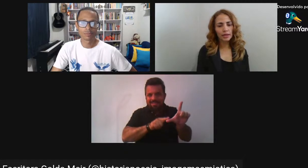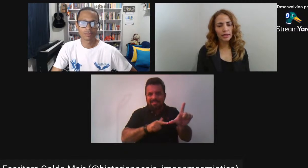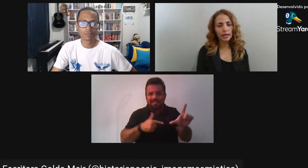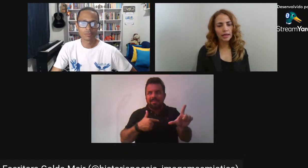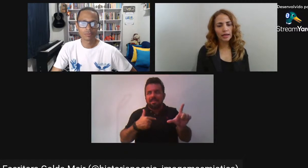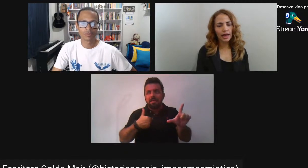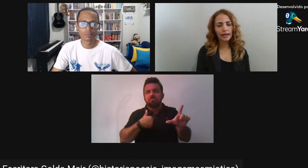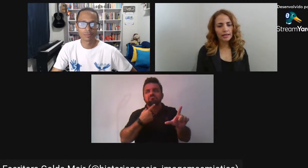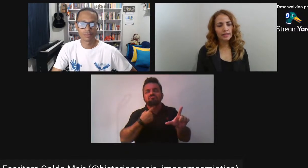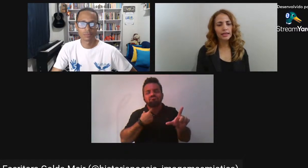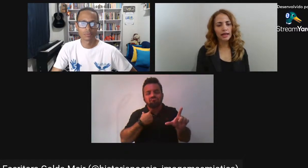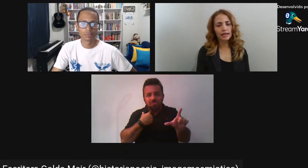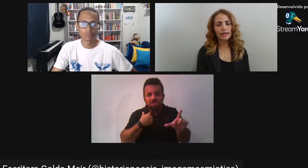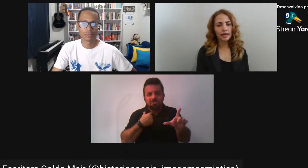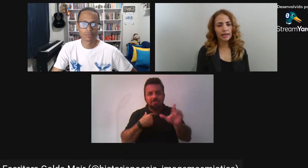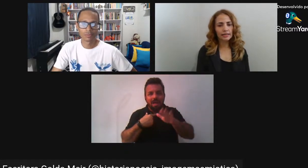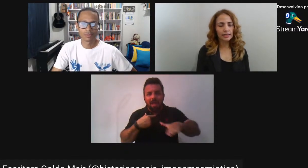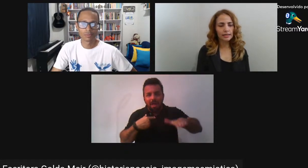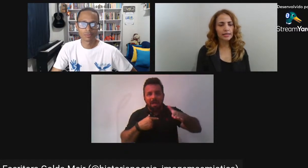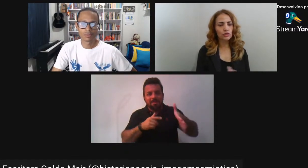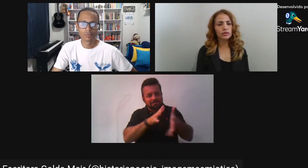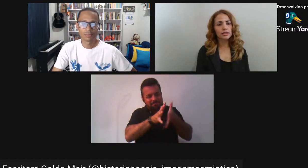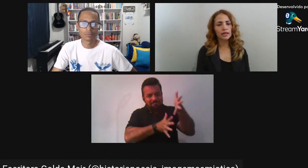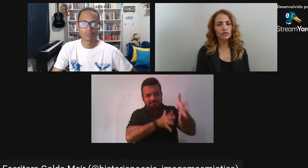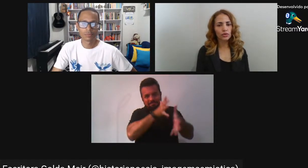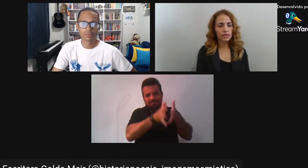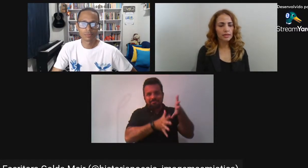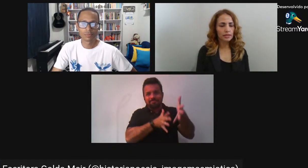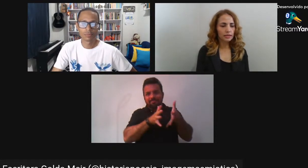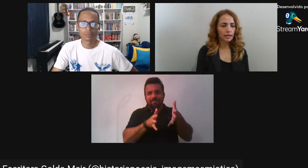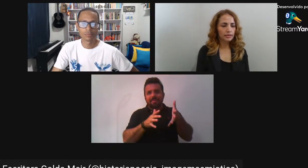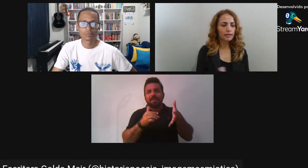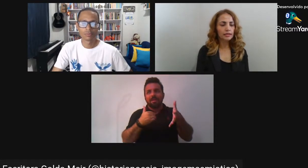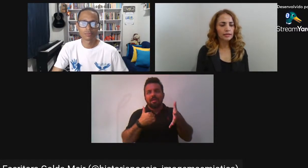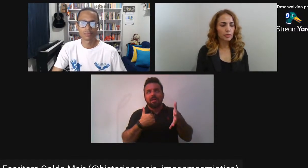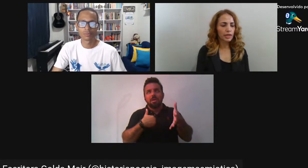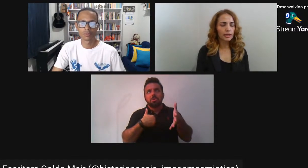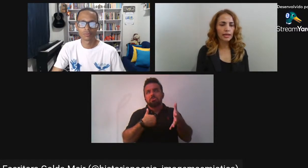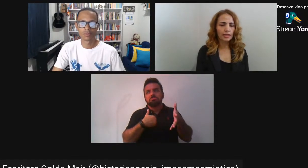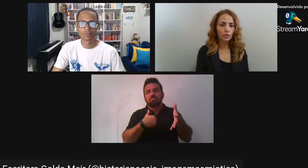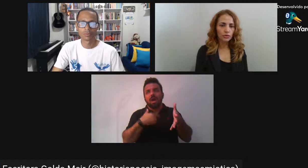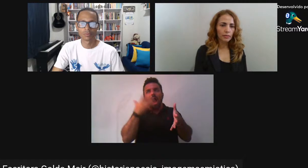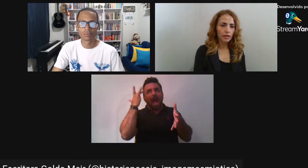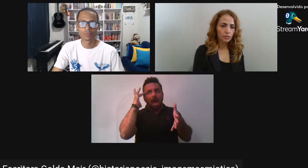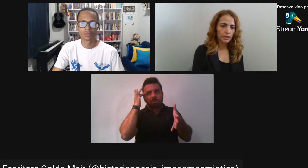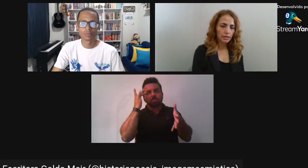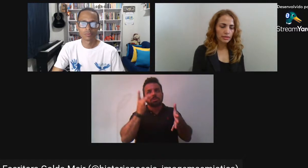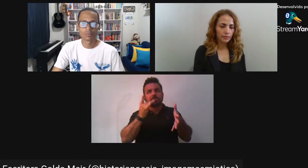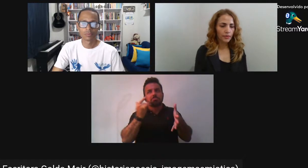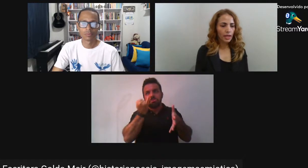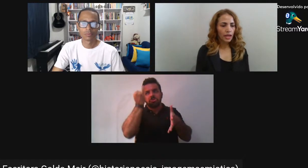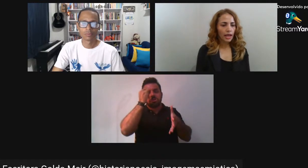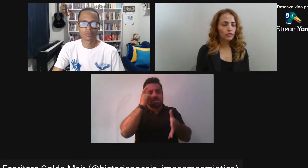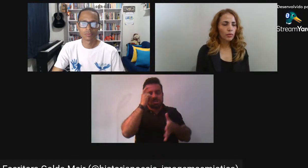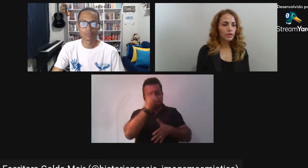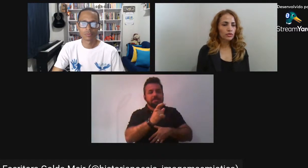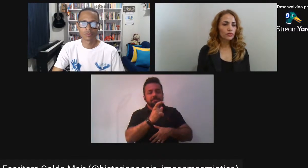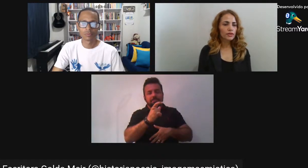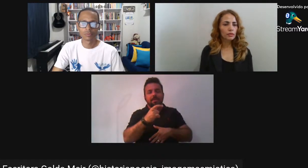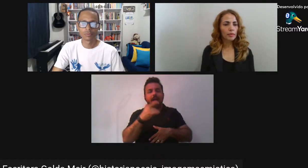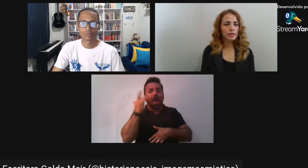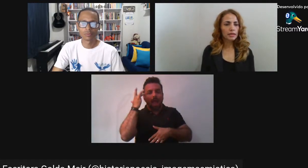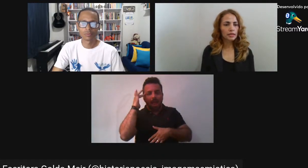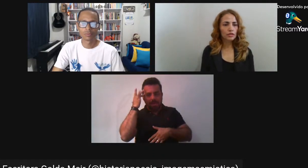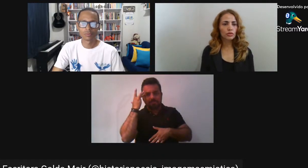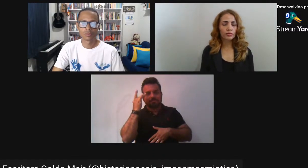sempre acrescentar Agregar essas outras relações Essa interdisciplinaridade Ao meu trabalho de pesquisa Atualmente